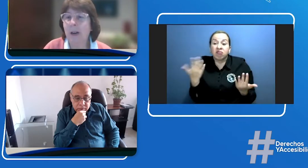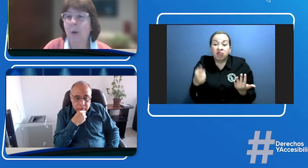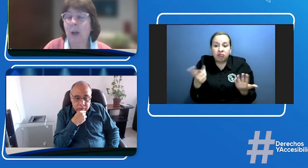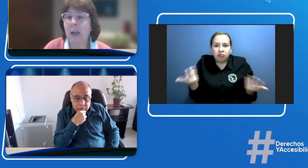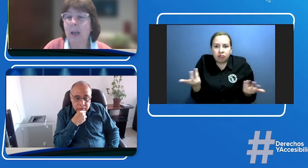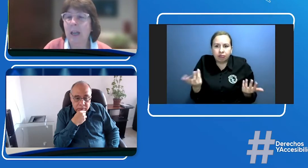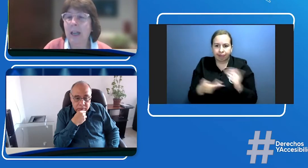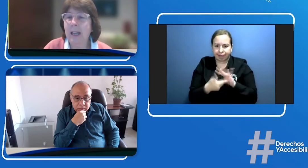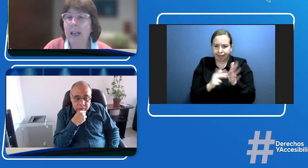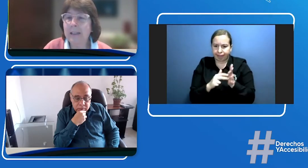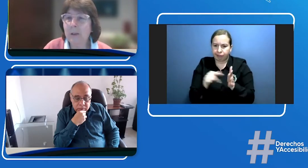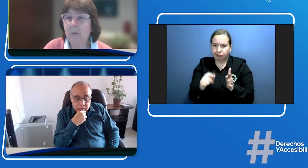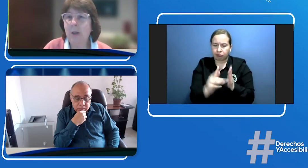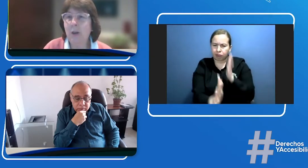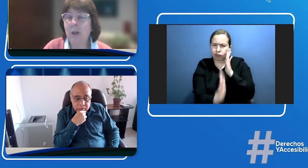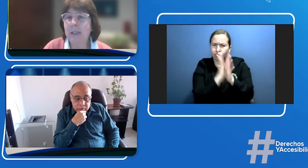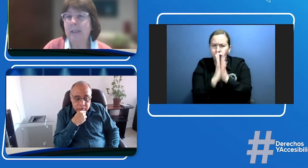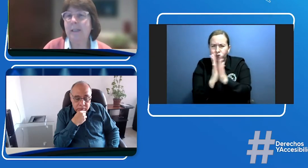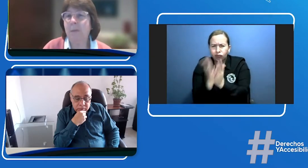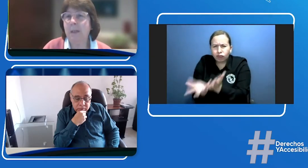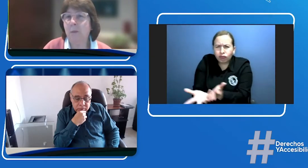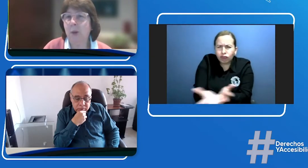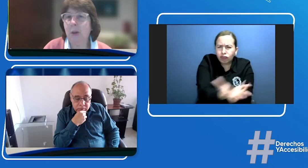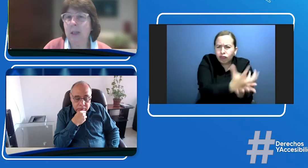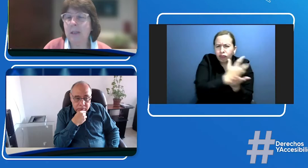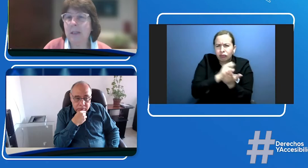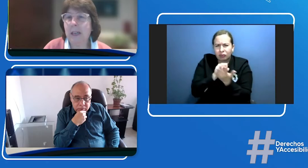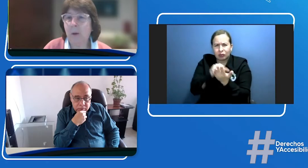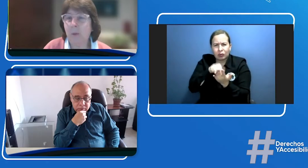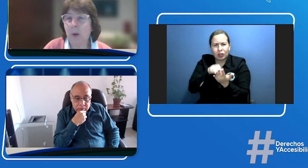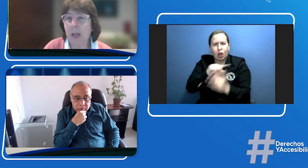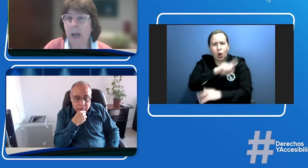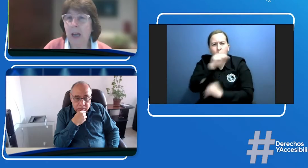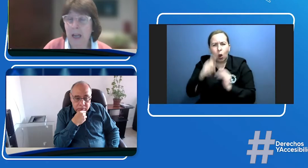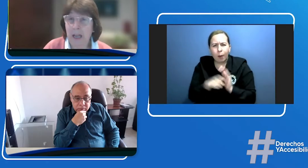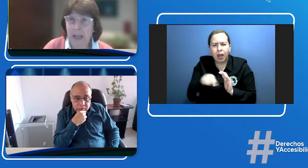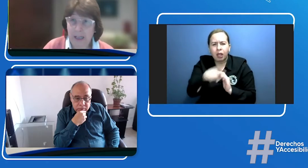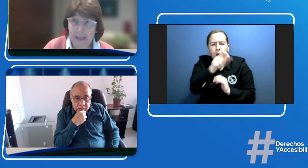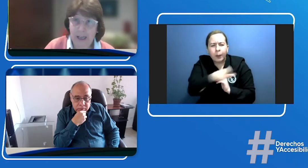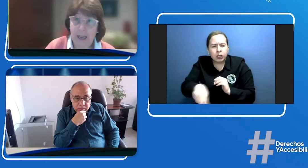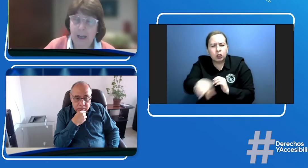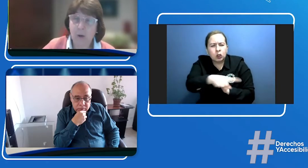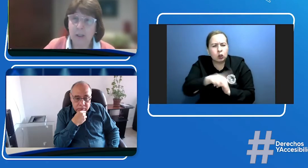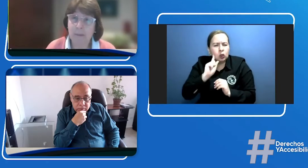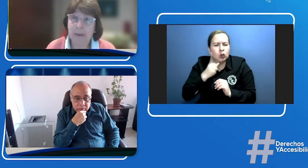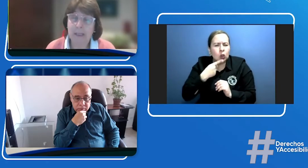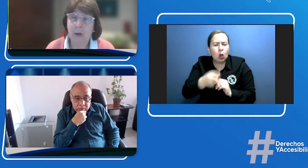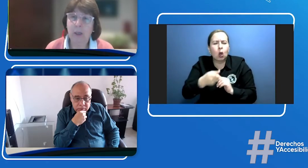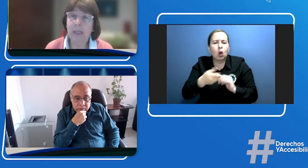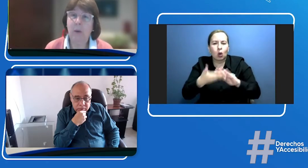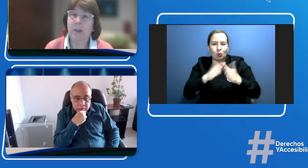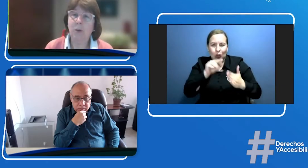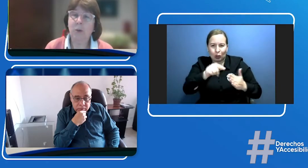recoger esas opiniones y esas percepciones de la comunidad con discapacidad auditiva entonces